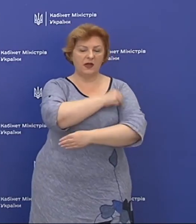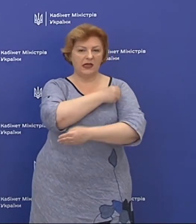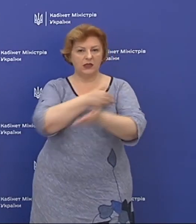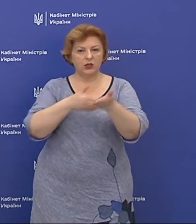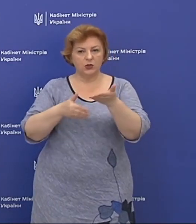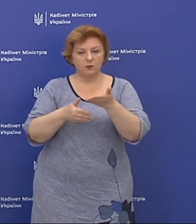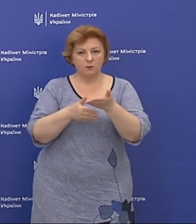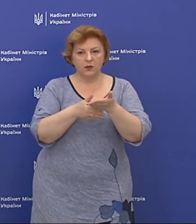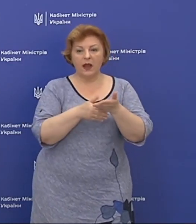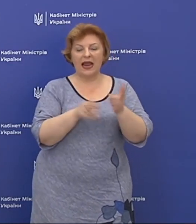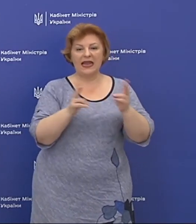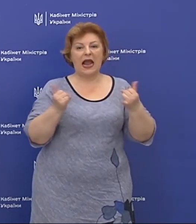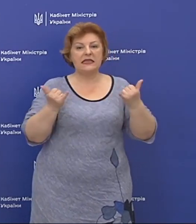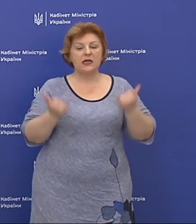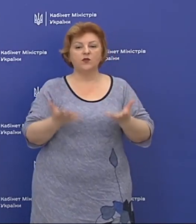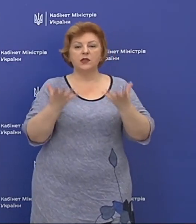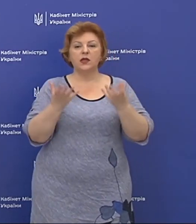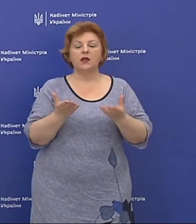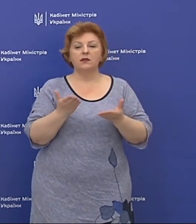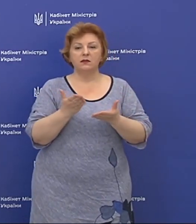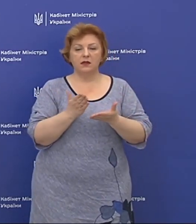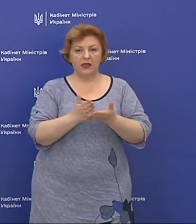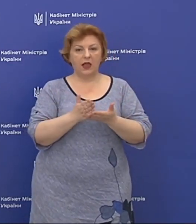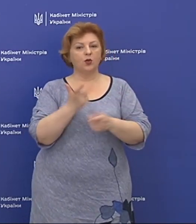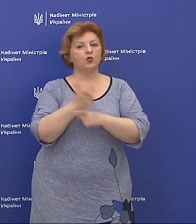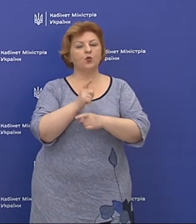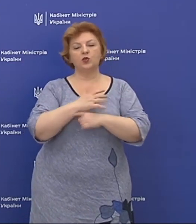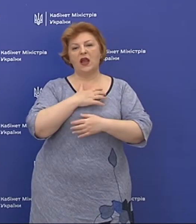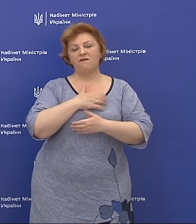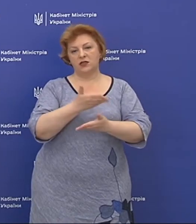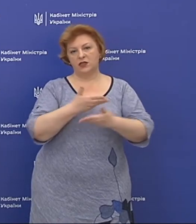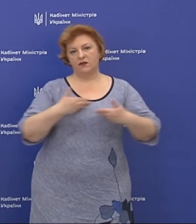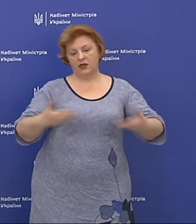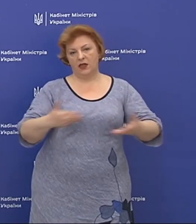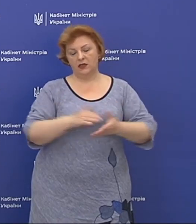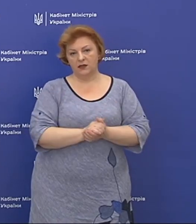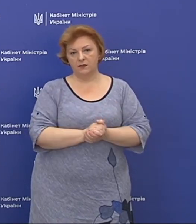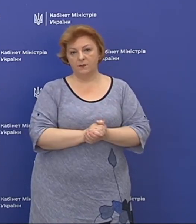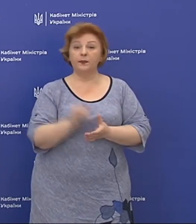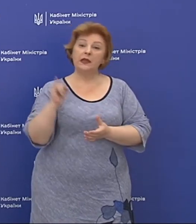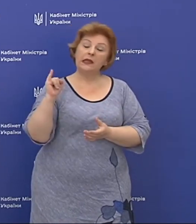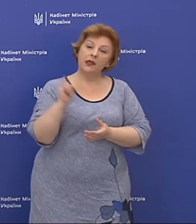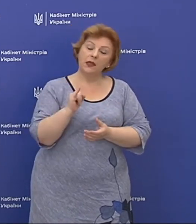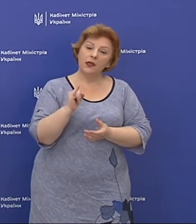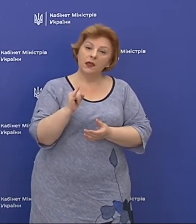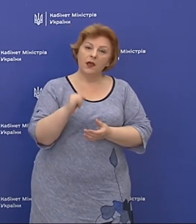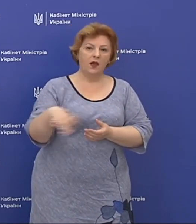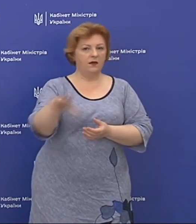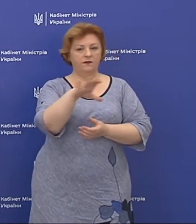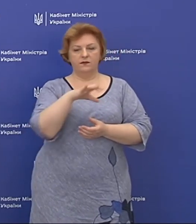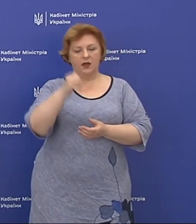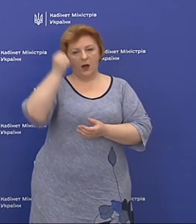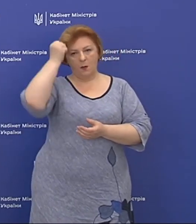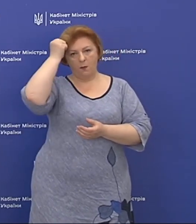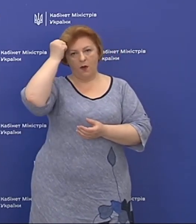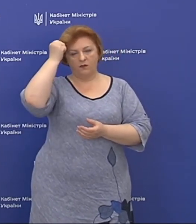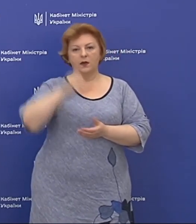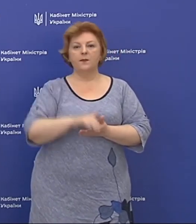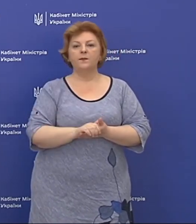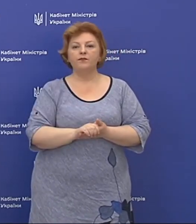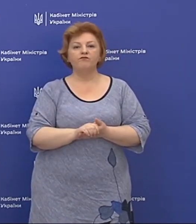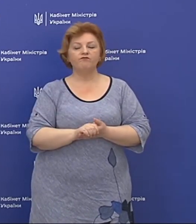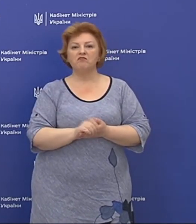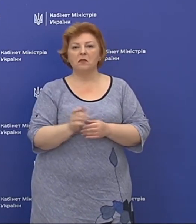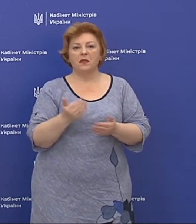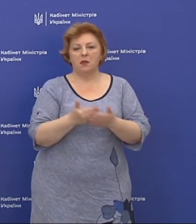допомоги, яка на сьогоднішній день є дуже важлива для нас. І ви всі пам'ятаєте, що поза бортом